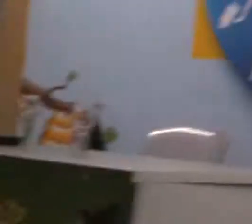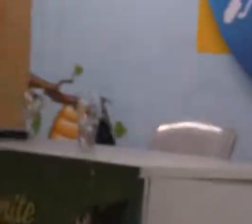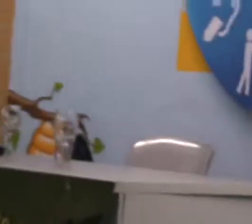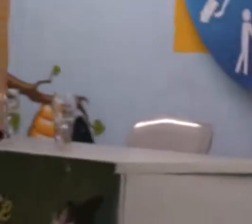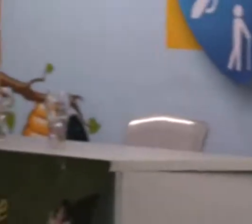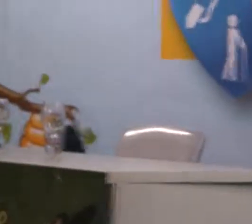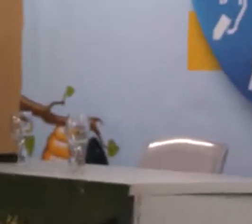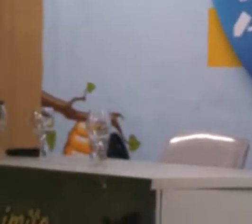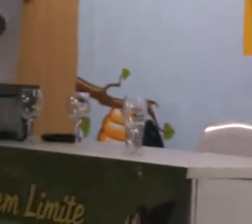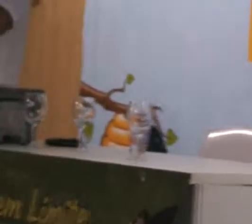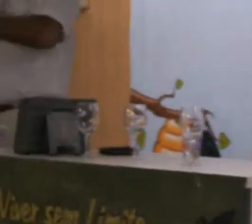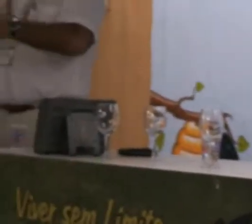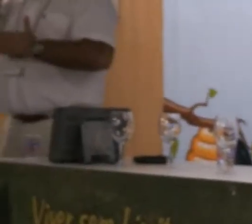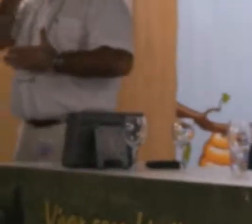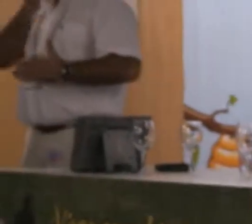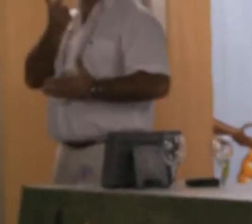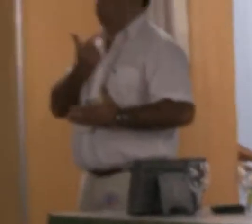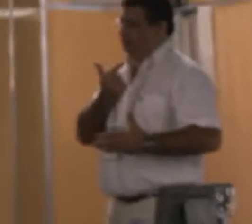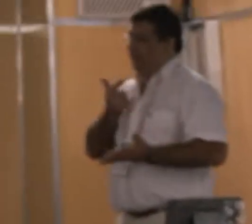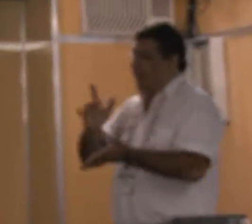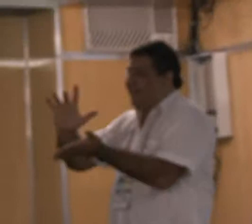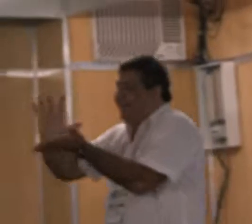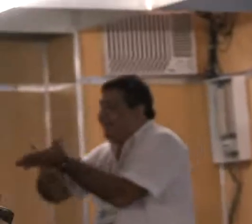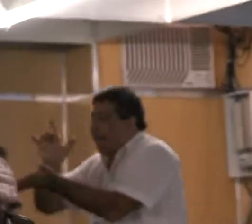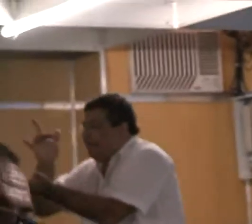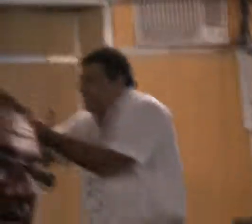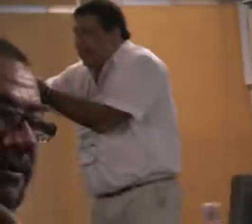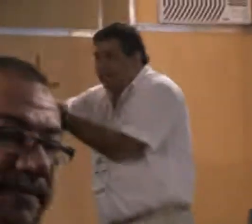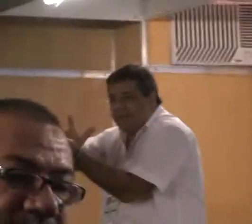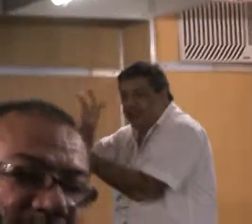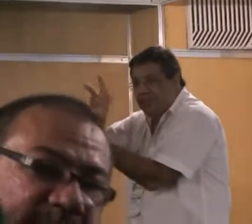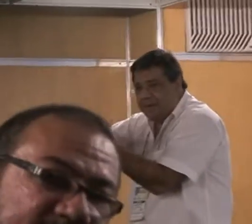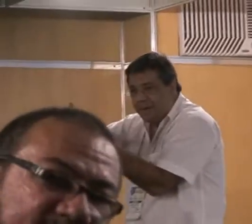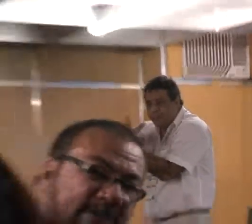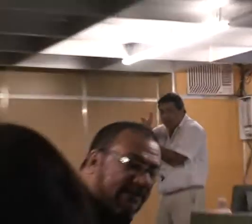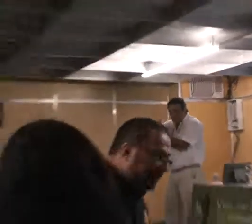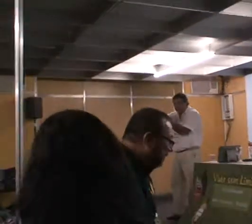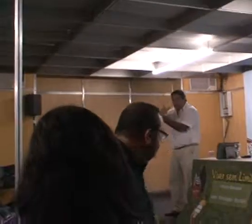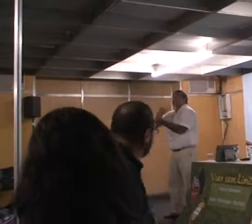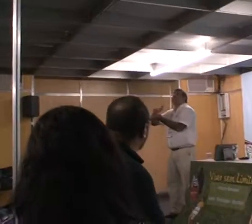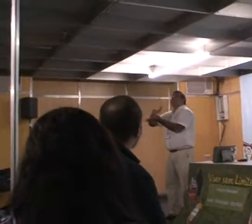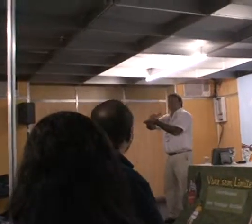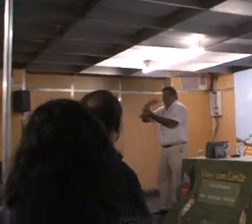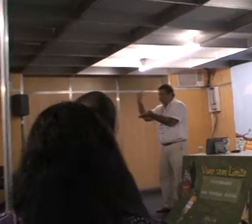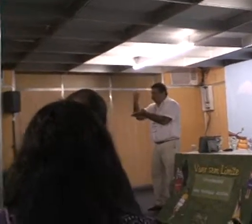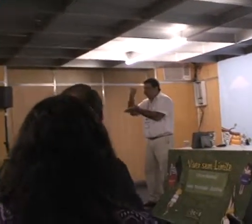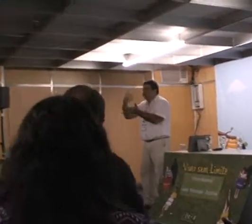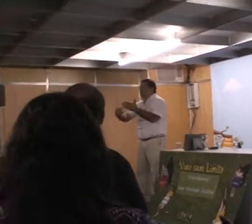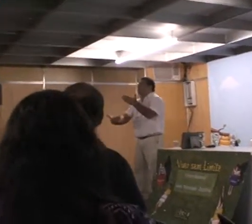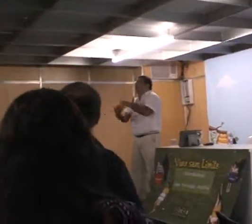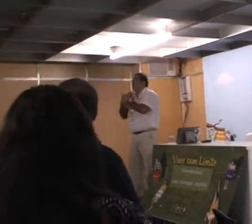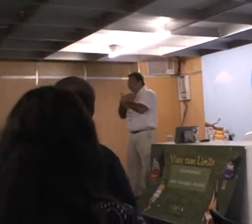importado, tem que tirar o imposto, tem que ajudar.